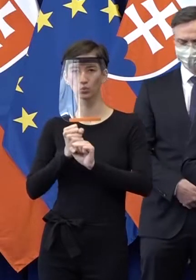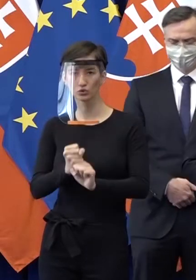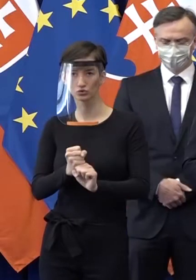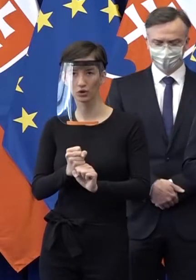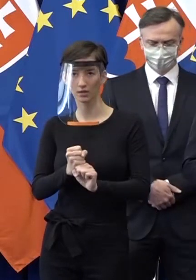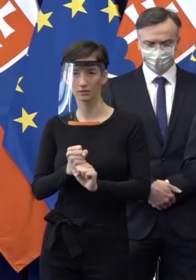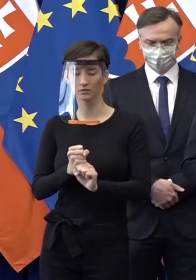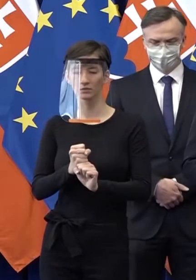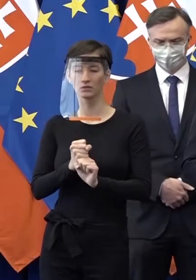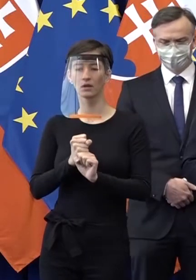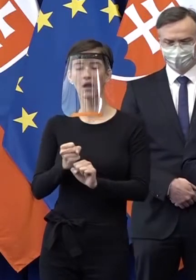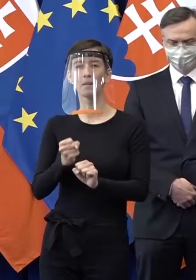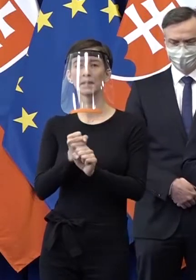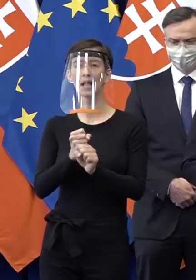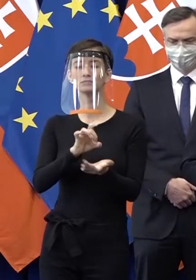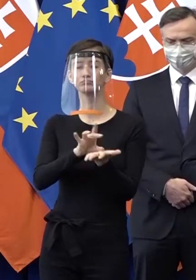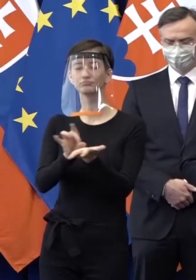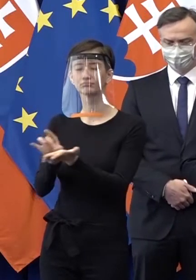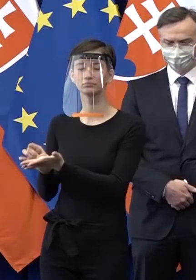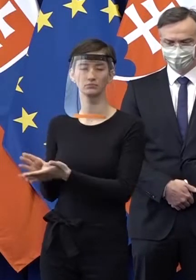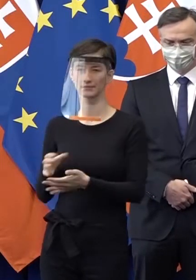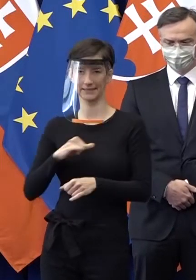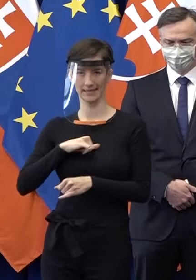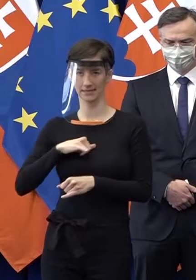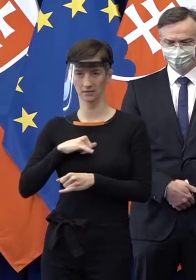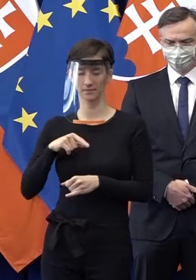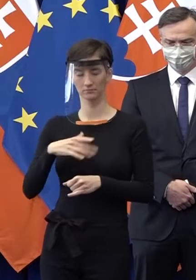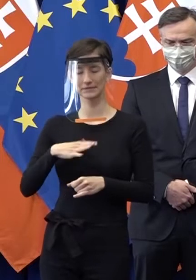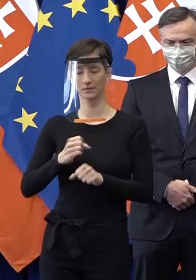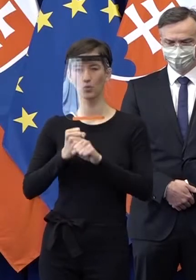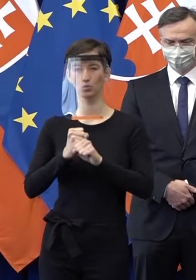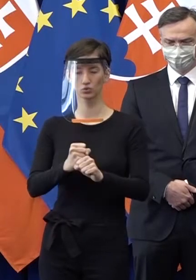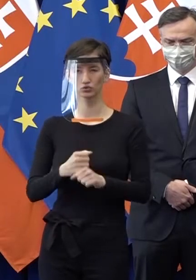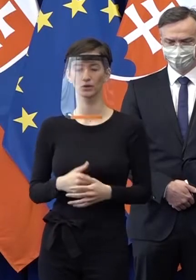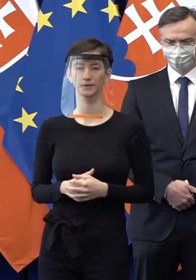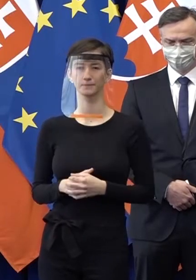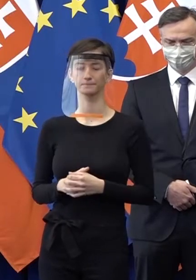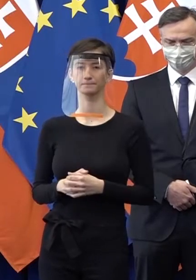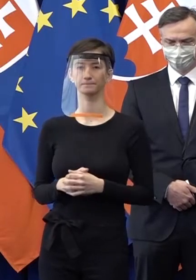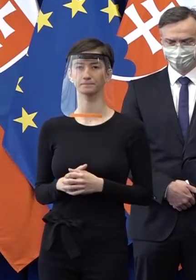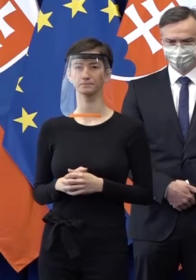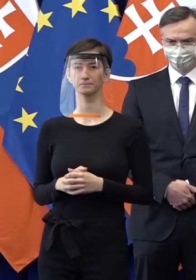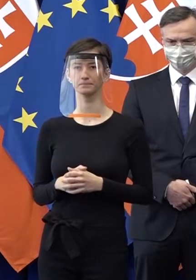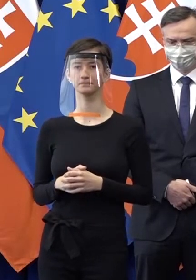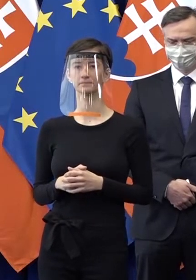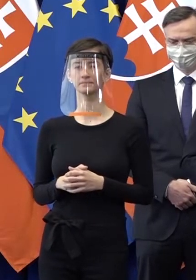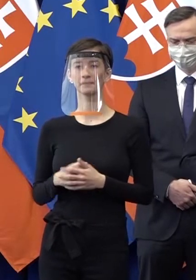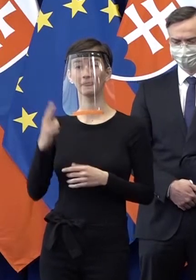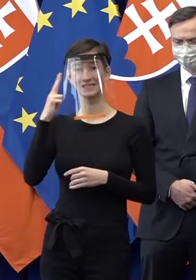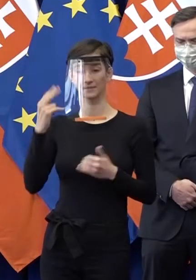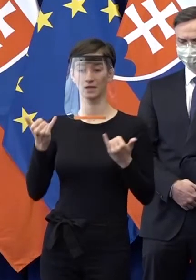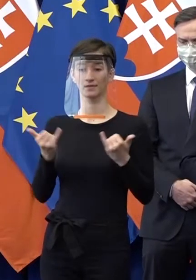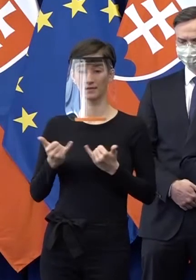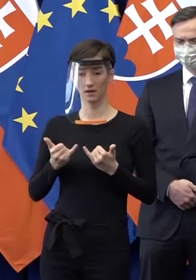finančnej likvidity v slovenských firiem. A hráme teraz nie len o to, čo sa udeje dnes,